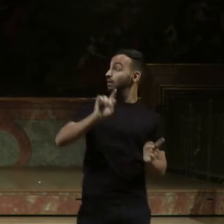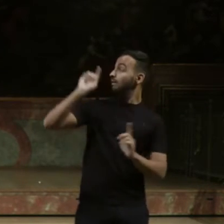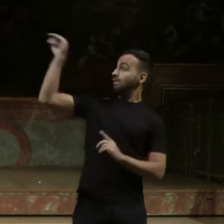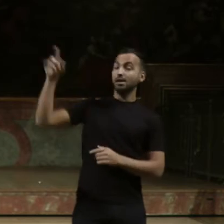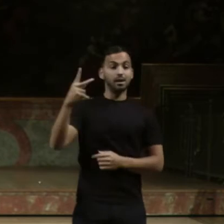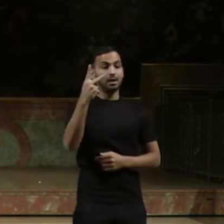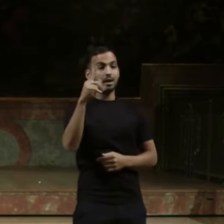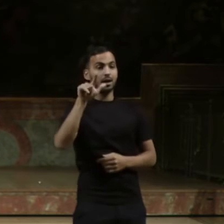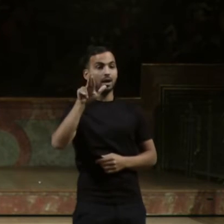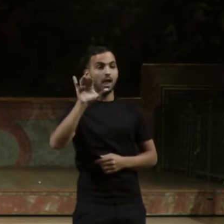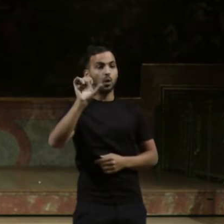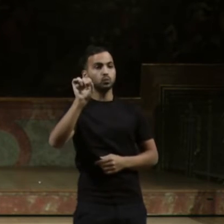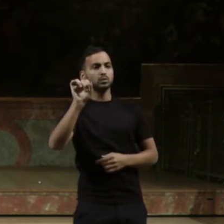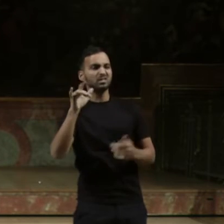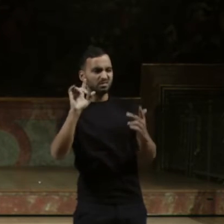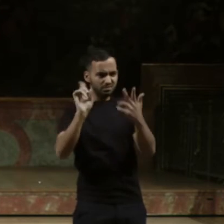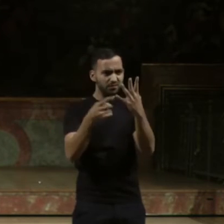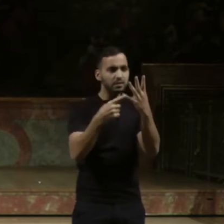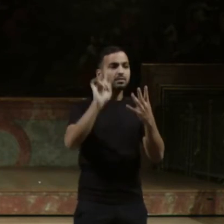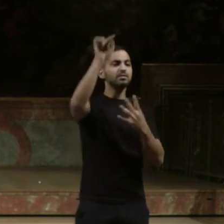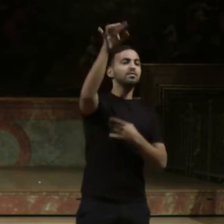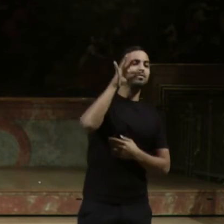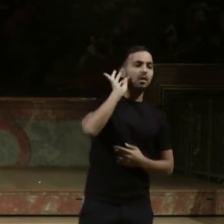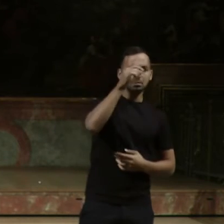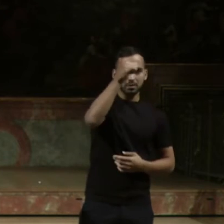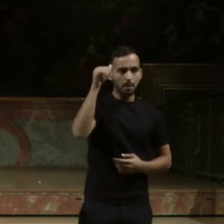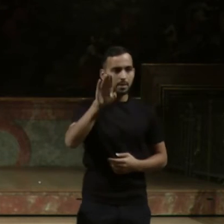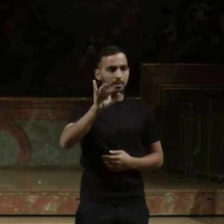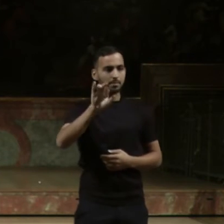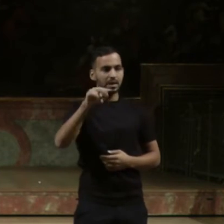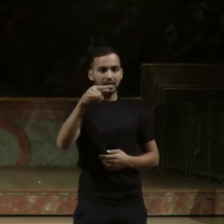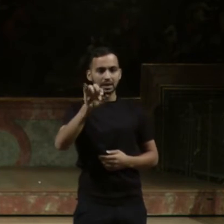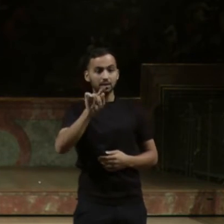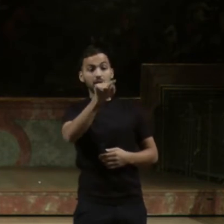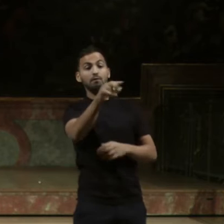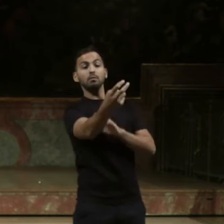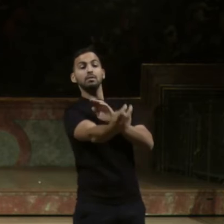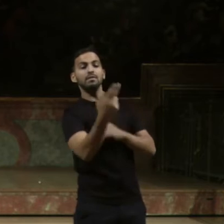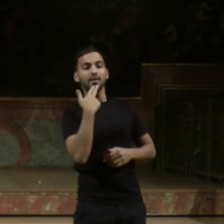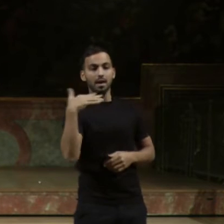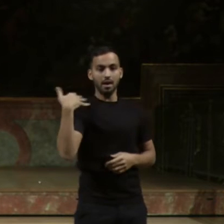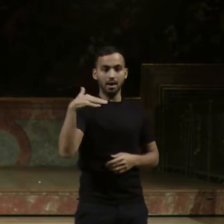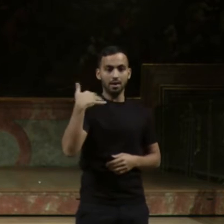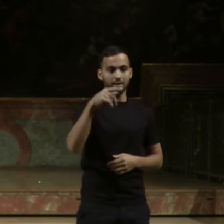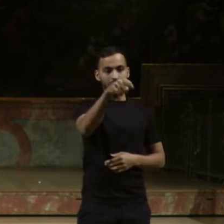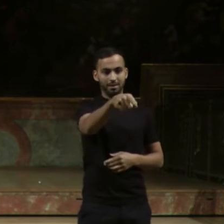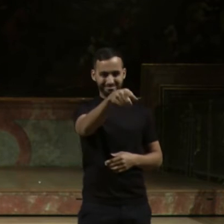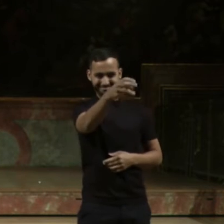hinten im Publikum sitzt noch die Birgit und hier vorne sitzt die Helene und das sind so die Menschen, die hier